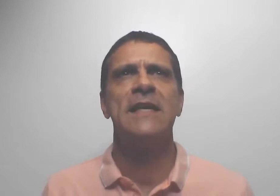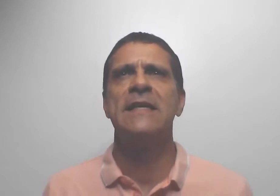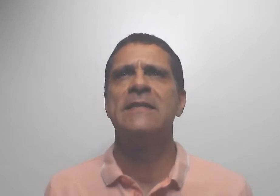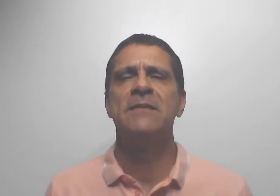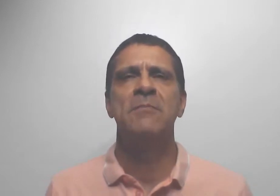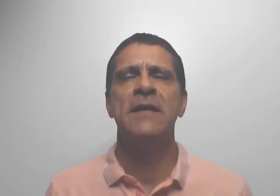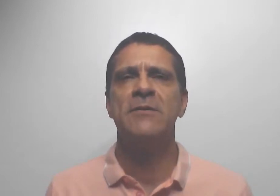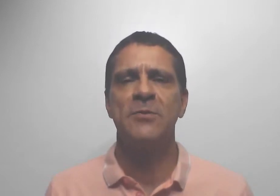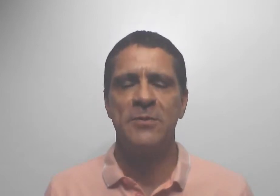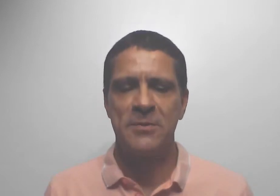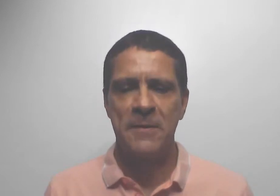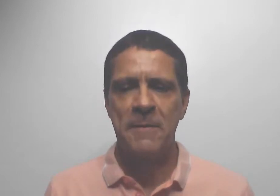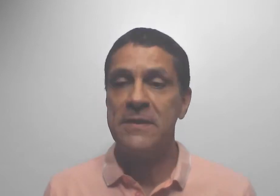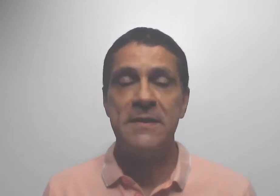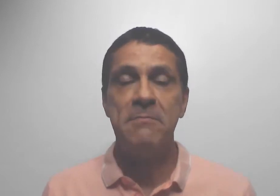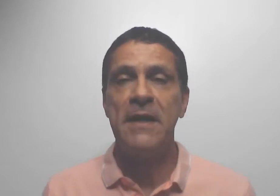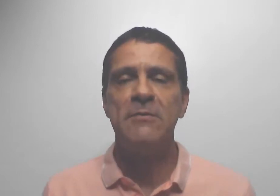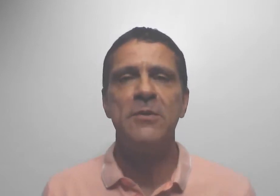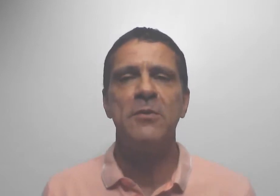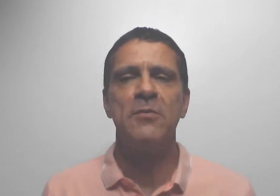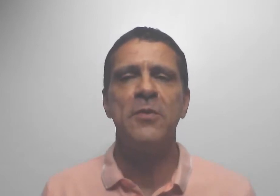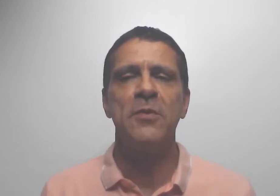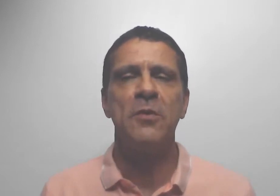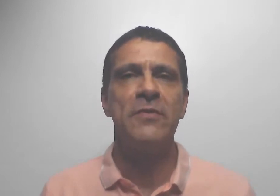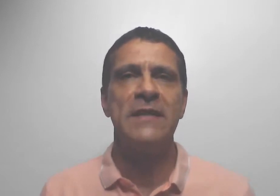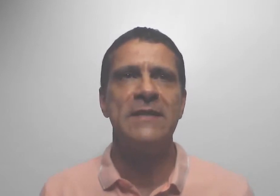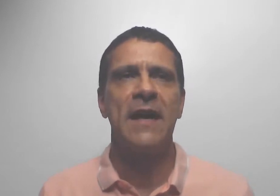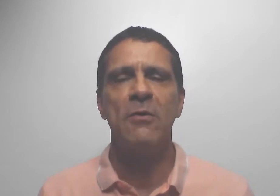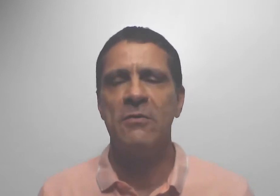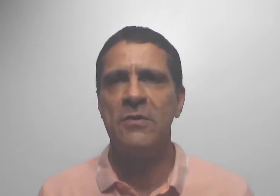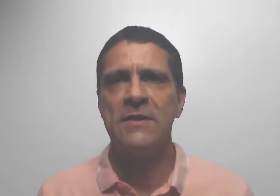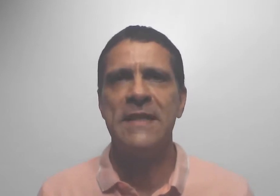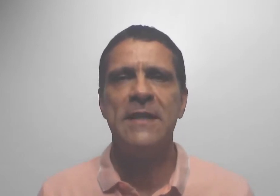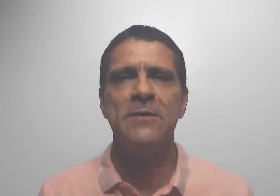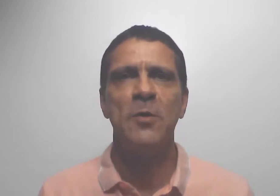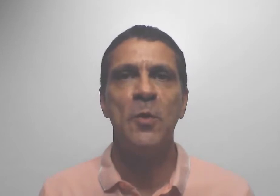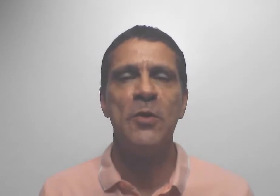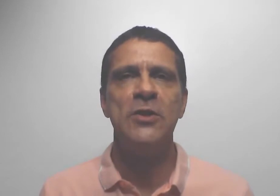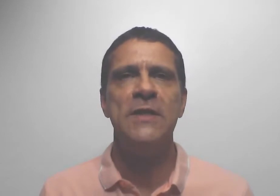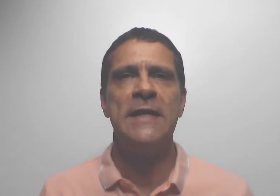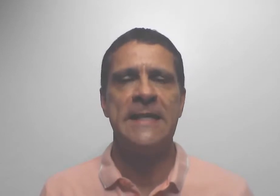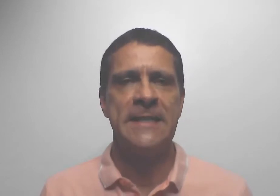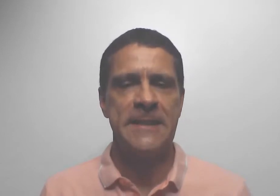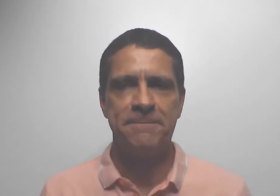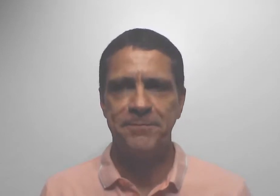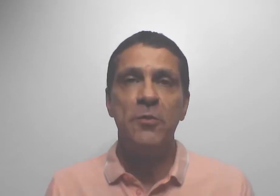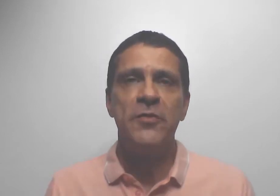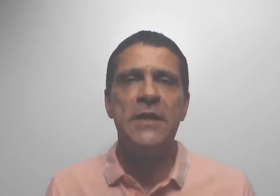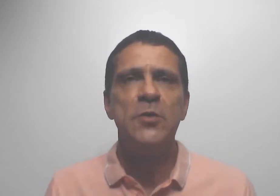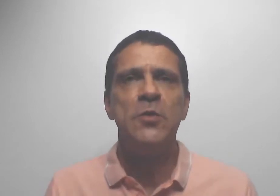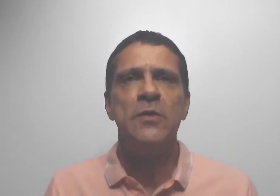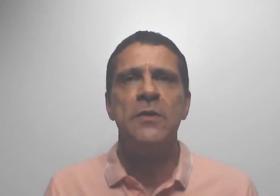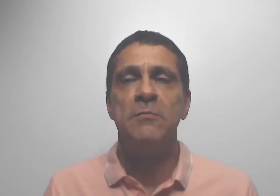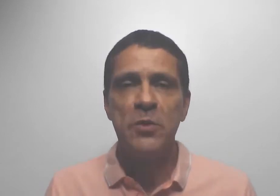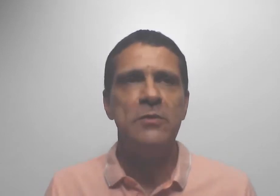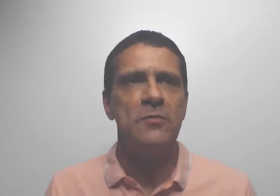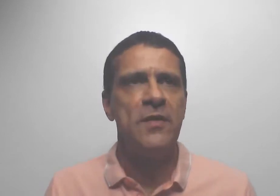esclarecimentos, conhecimentos que eu vou conversar com vocês hoje aqui. Tenho ouvido muito